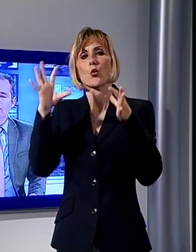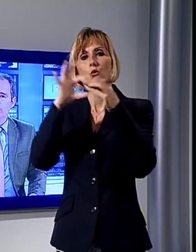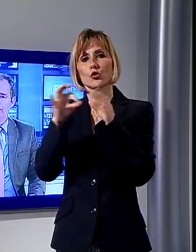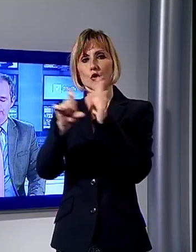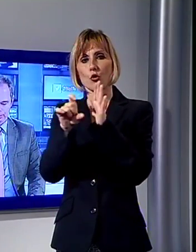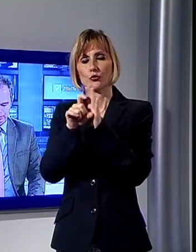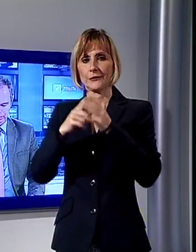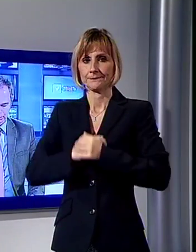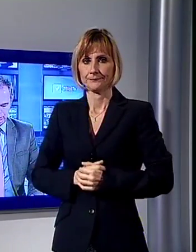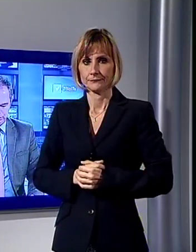Comuni.